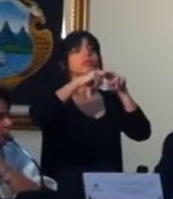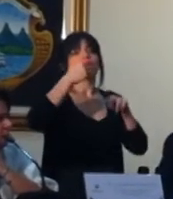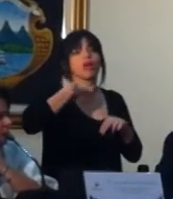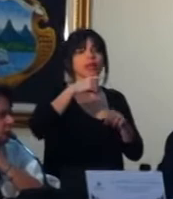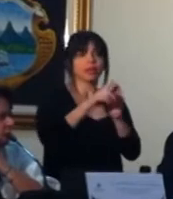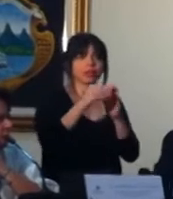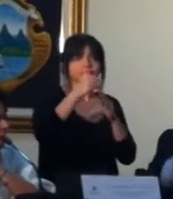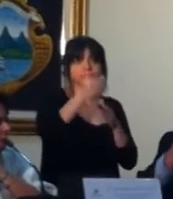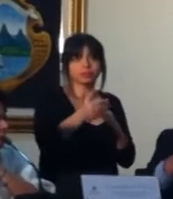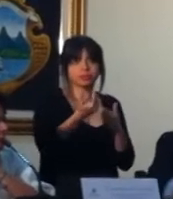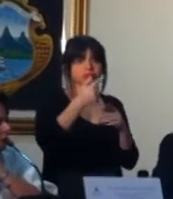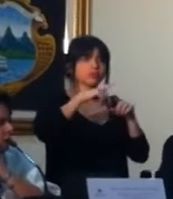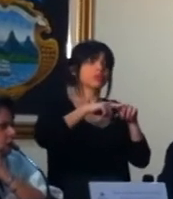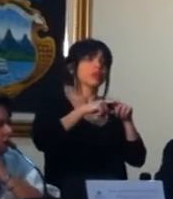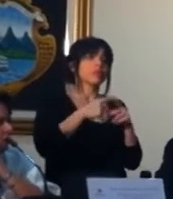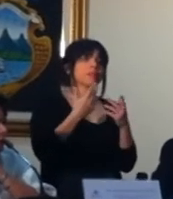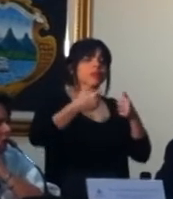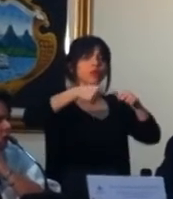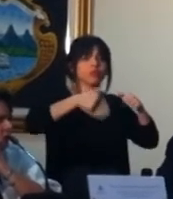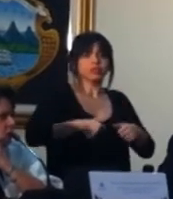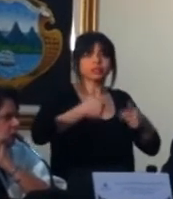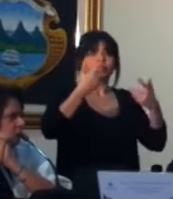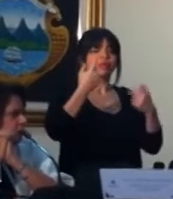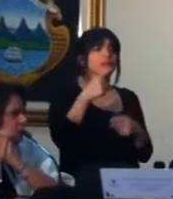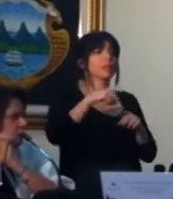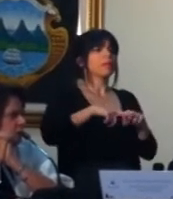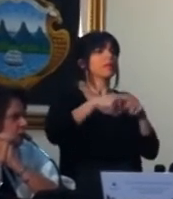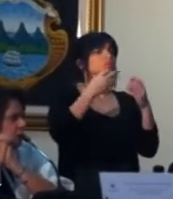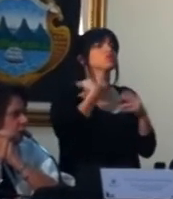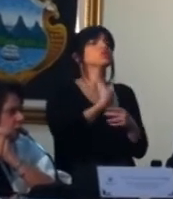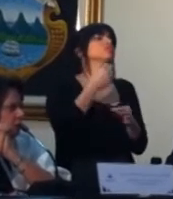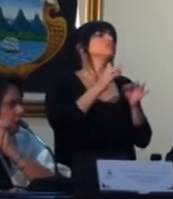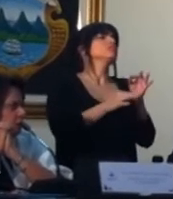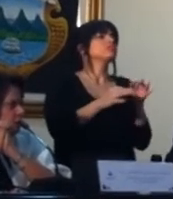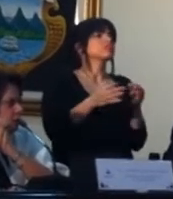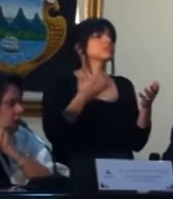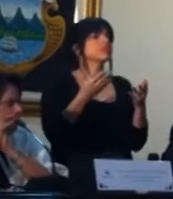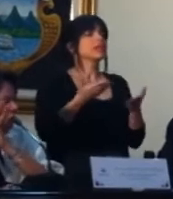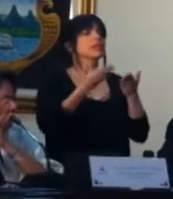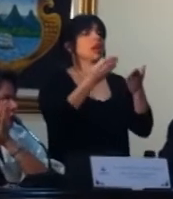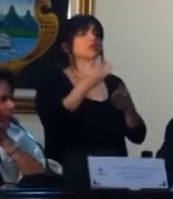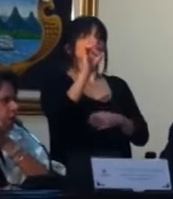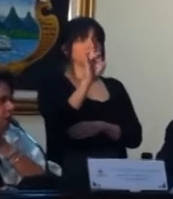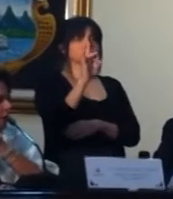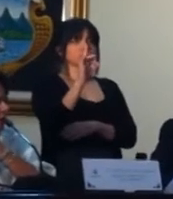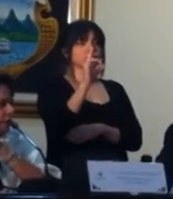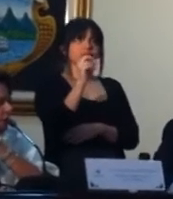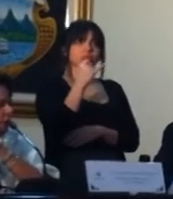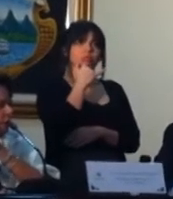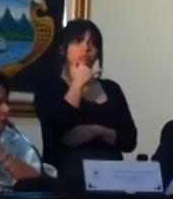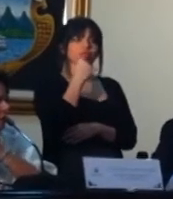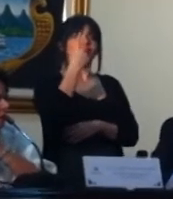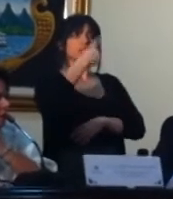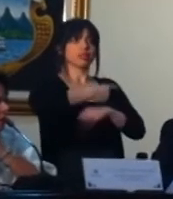momento, depende de convenciones, depende de muchas cosas, que nosotros estamos es, creo que dando 8, si no me equivoco, de